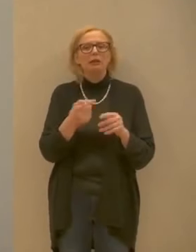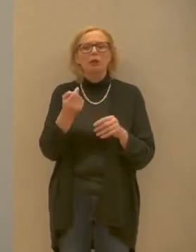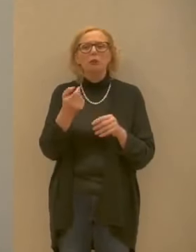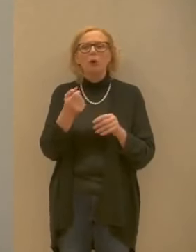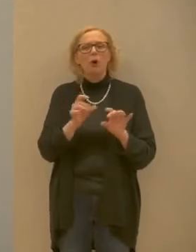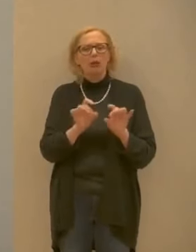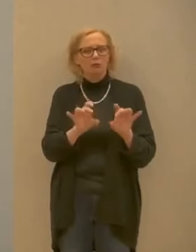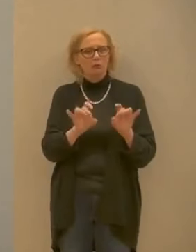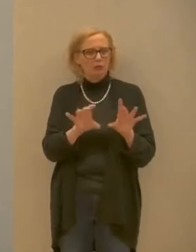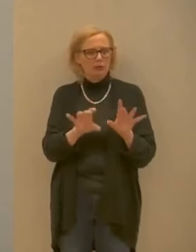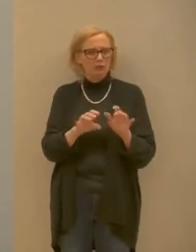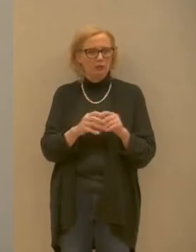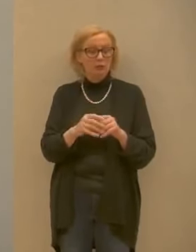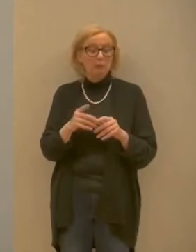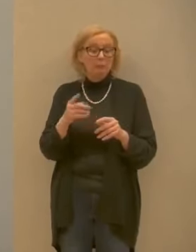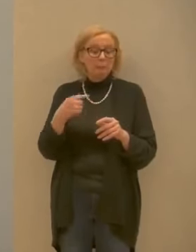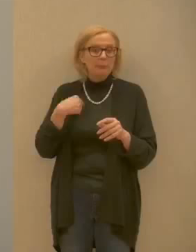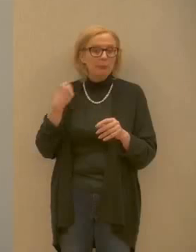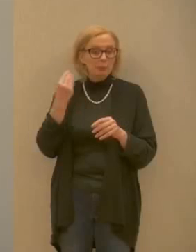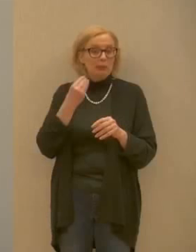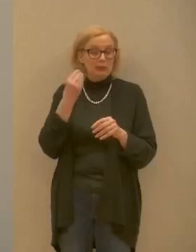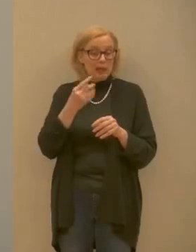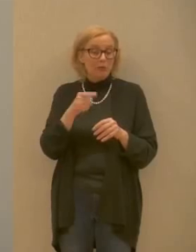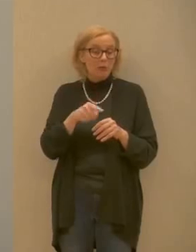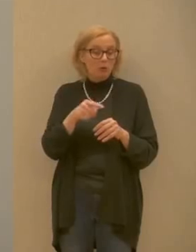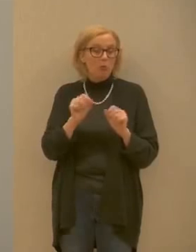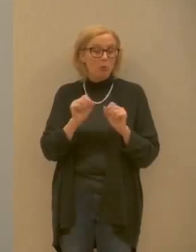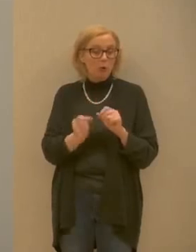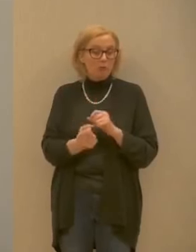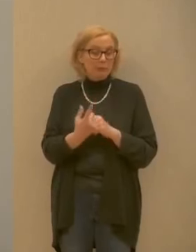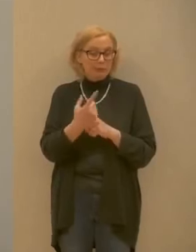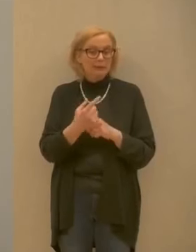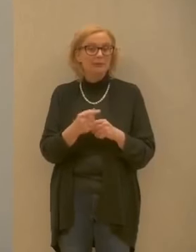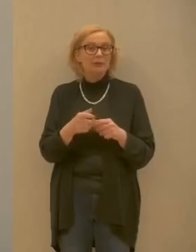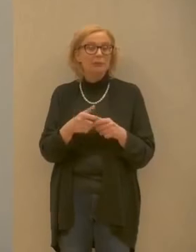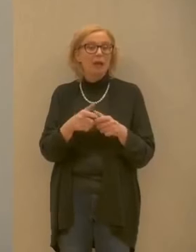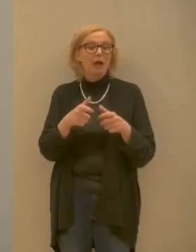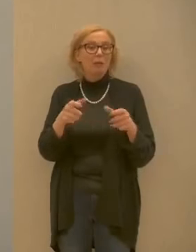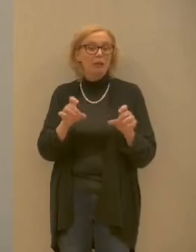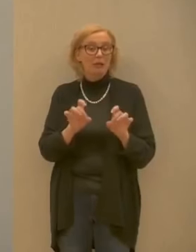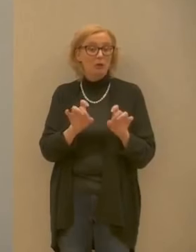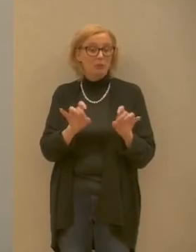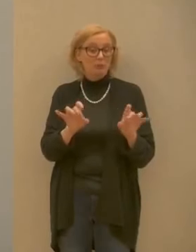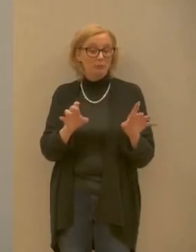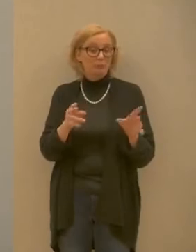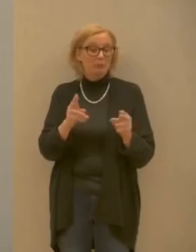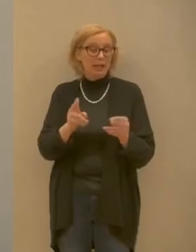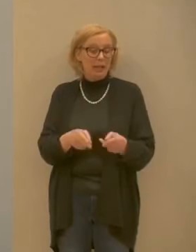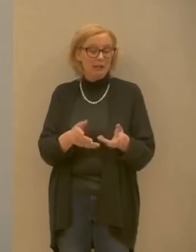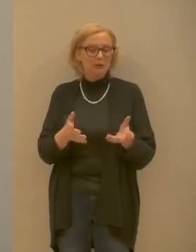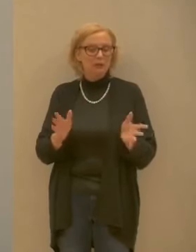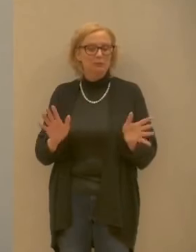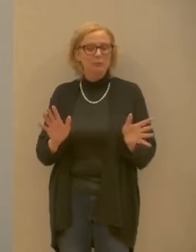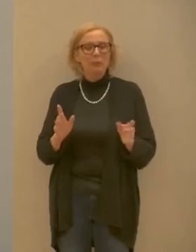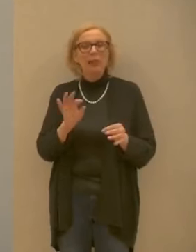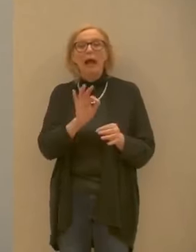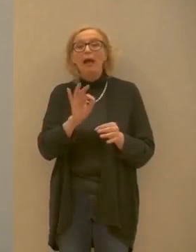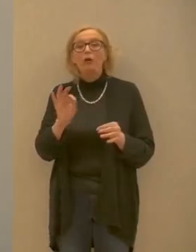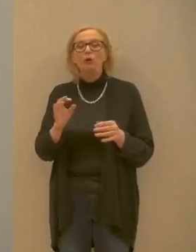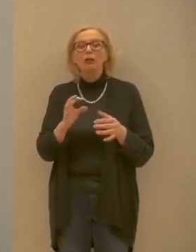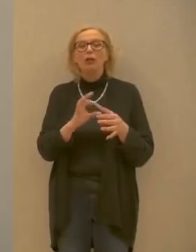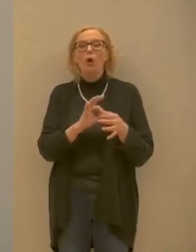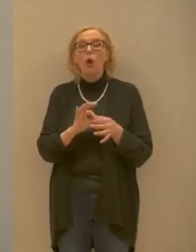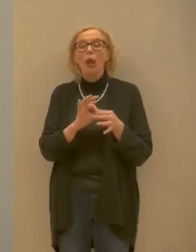aspettiamo anche qui in crescita è una delle ipotesi organizzative che alcuni di noi dei nostri collaboratori possono